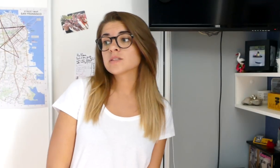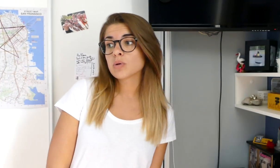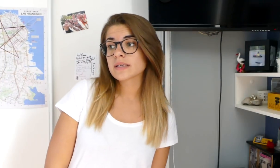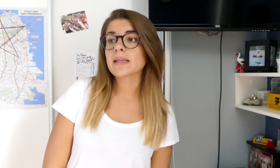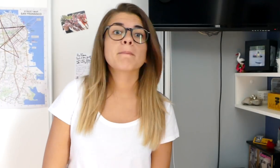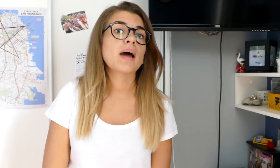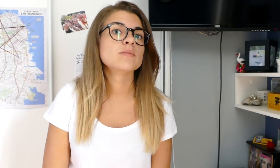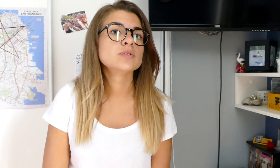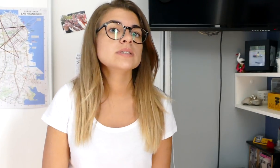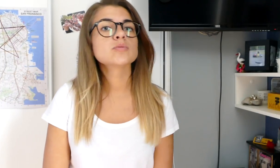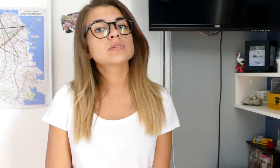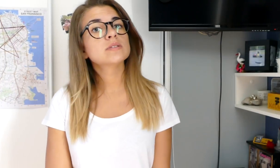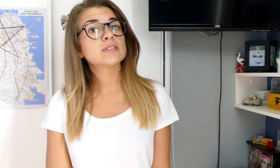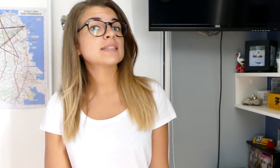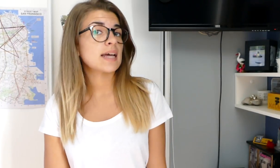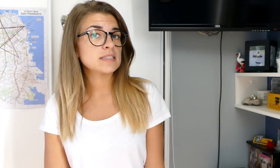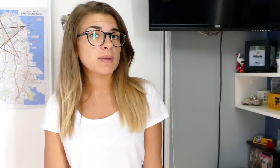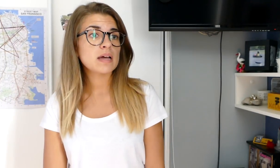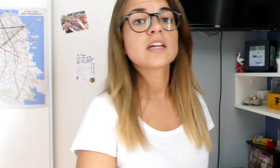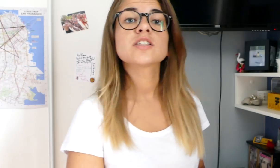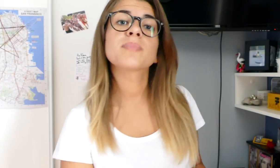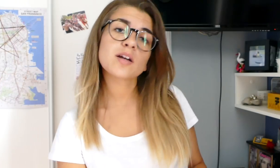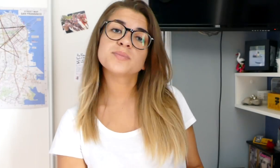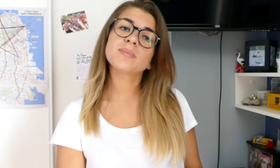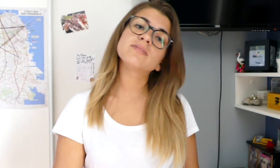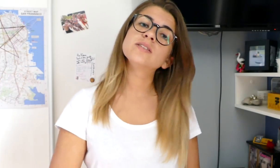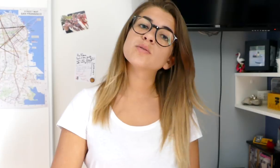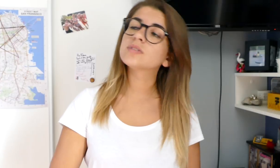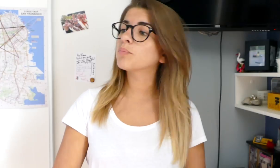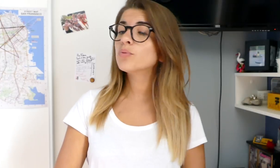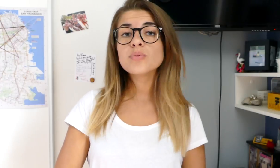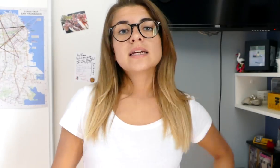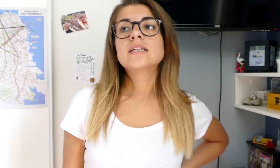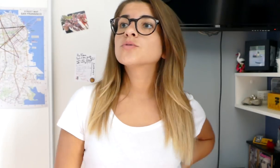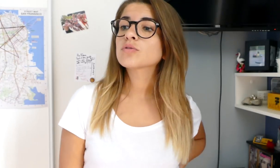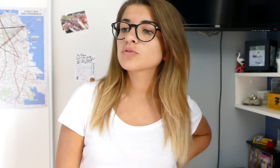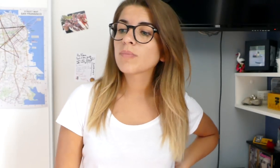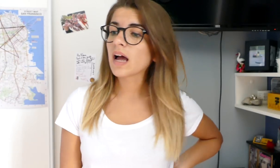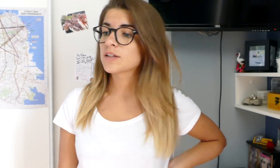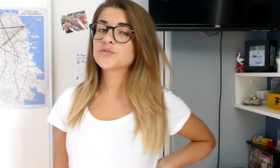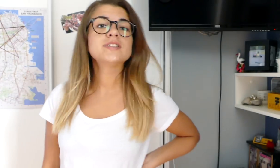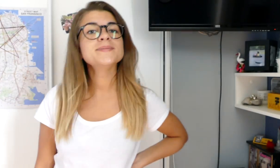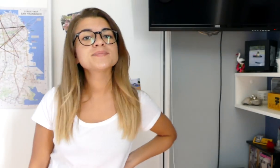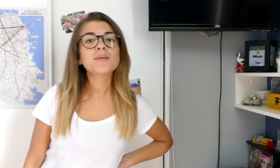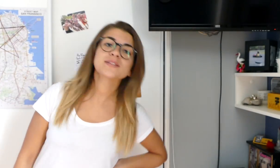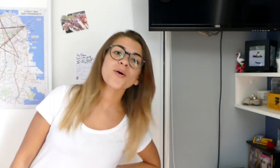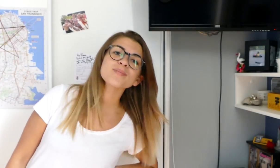des ceux qui n'aiment pas la musique, mais qui ne s'intéressent pas. J'espère que ma vidéo vous a plu. Et sur ce, je vous dis à bientôt !